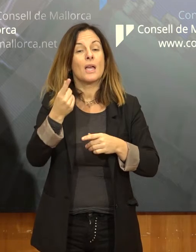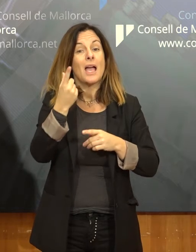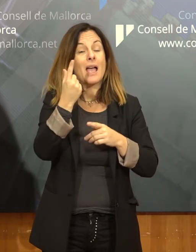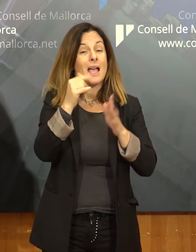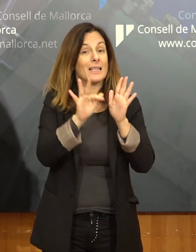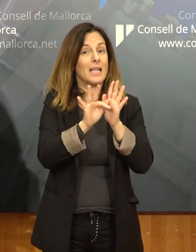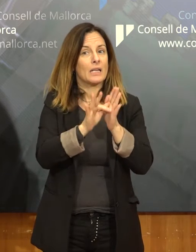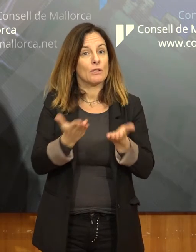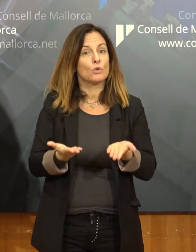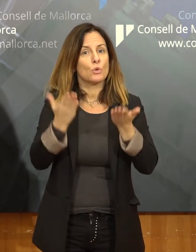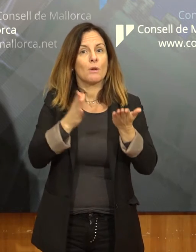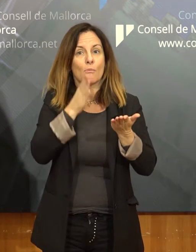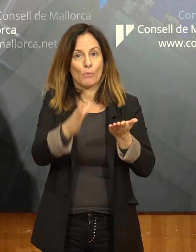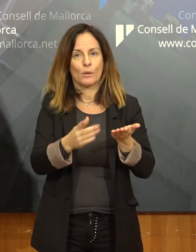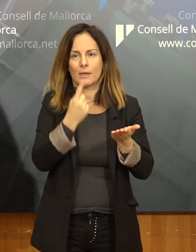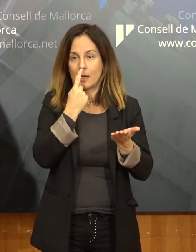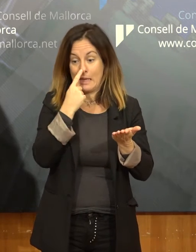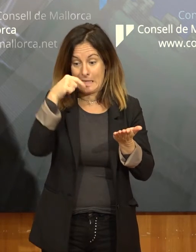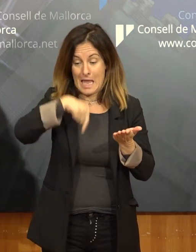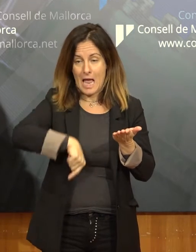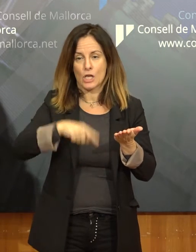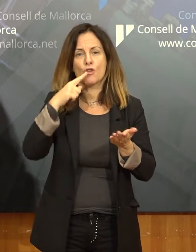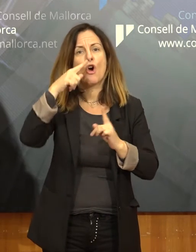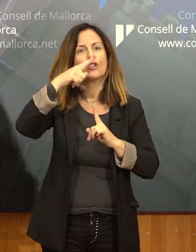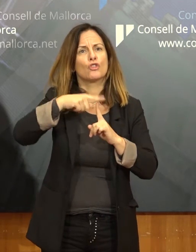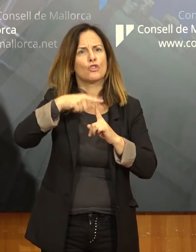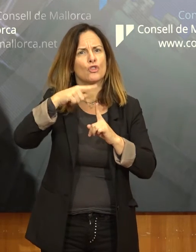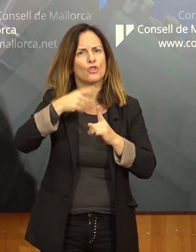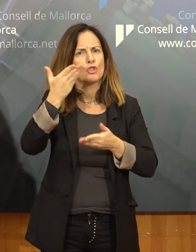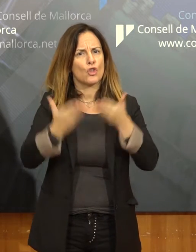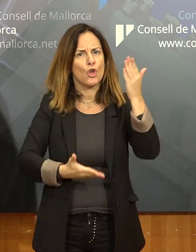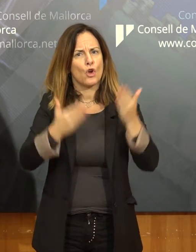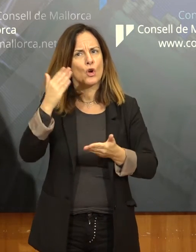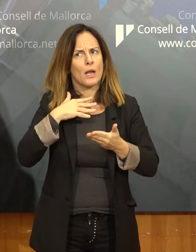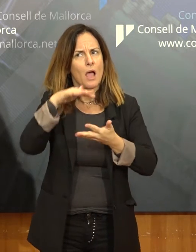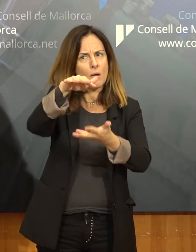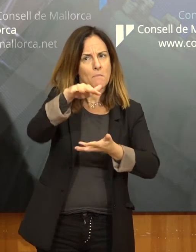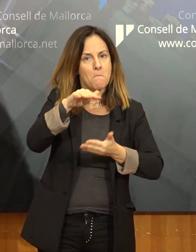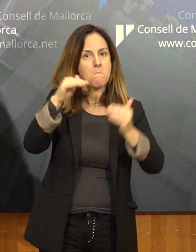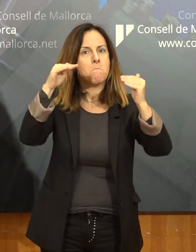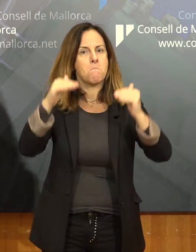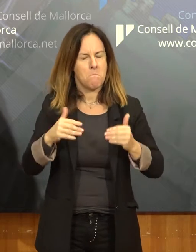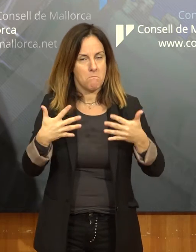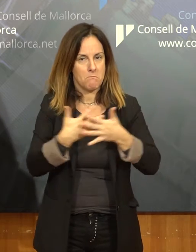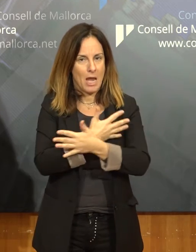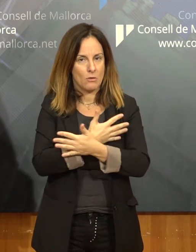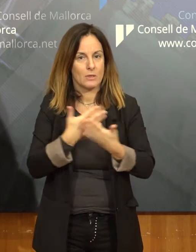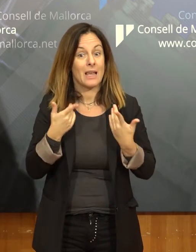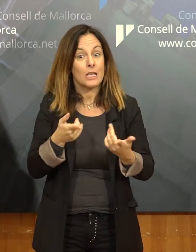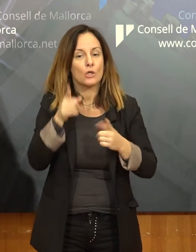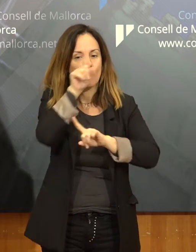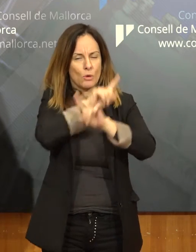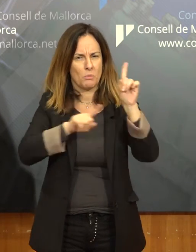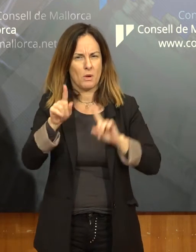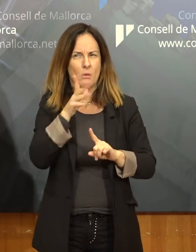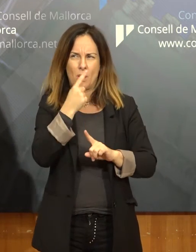han entrat menys tones de les previstes. Això és el que realment ens preocupa, perquè tot i l'increment de